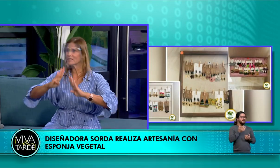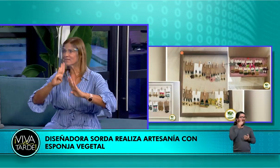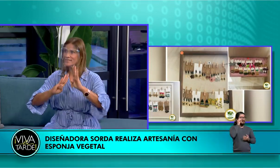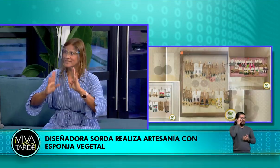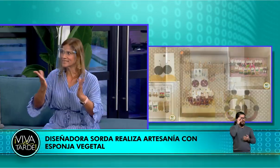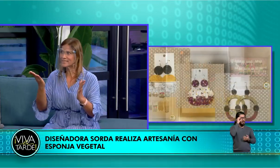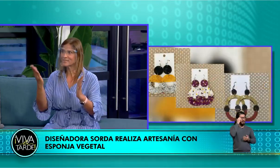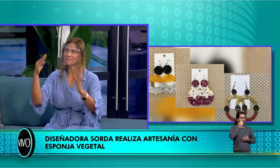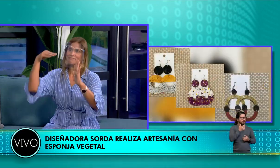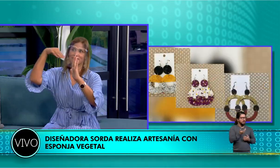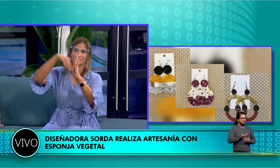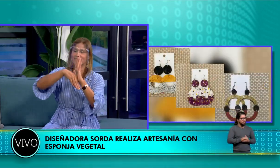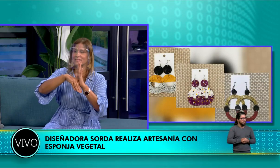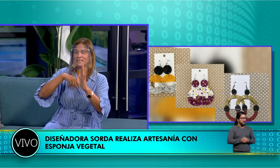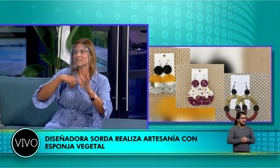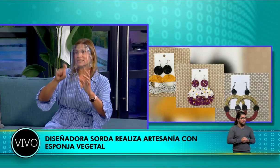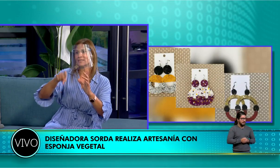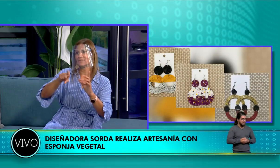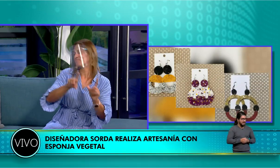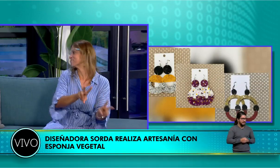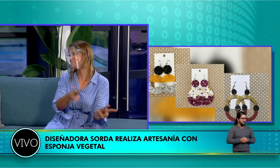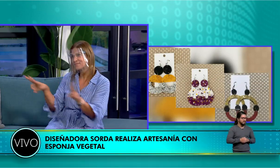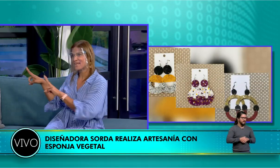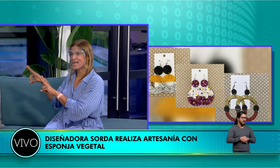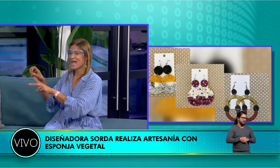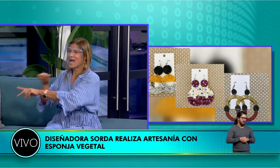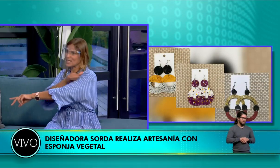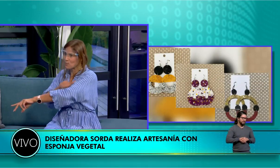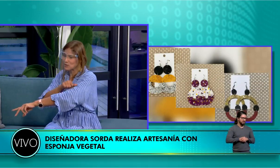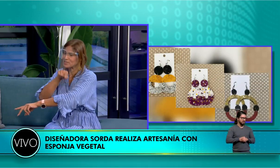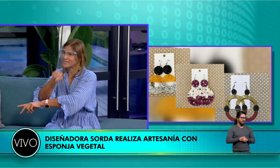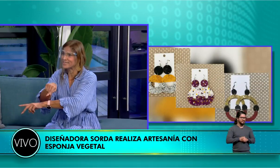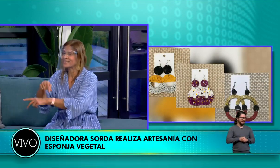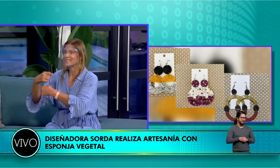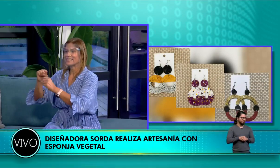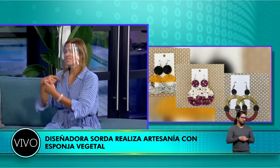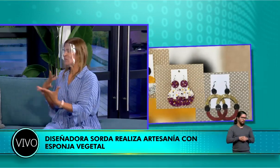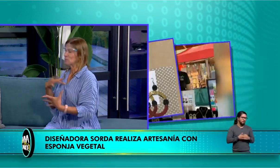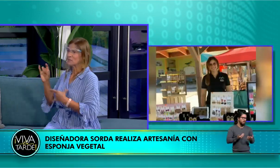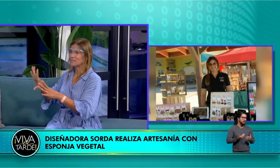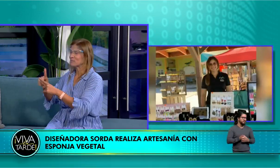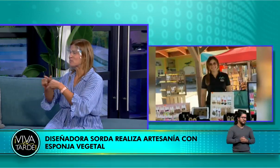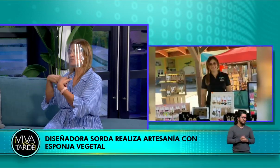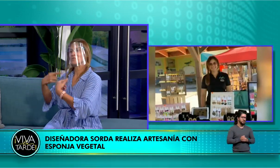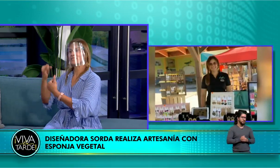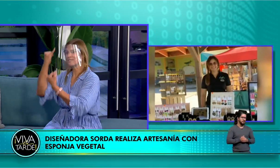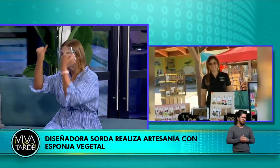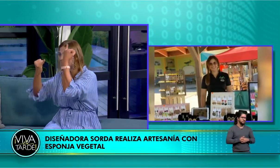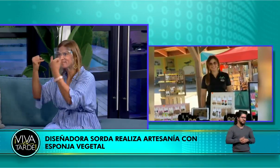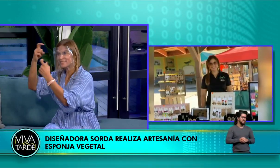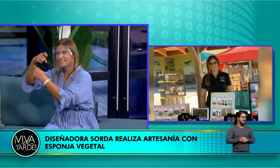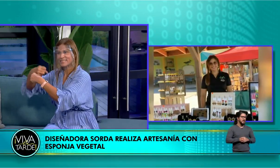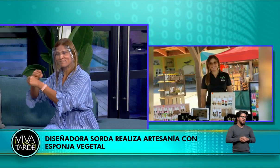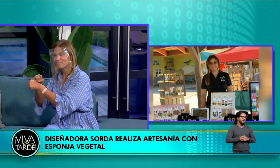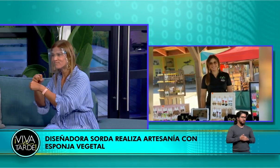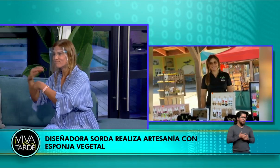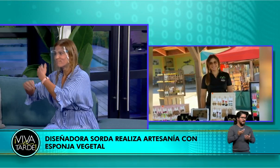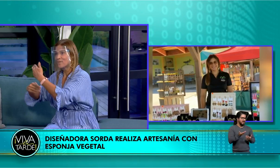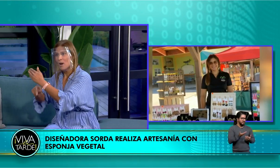Pude graduarme, pero entonces luego de eso ocurrió el huracán María y pues el proceso se volvió un poco difícil y tuve que entonces